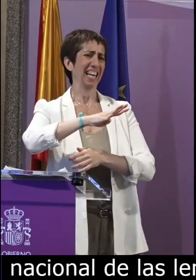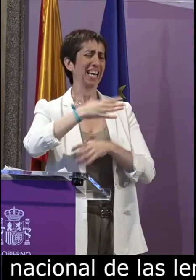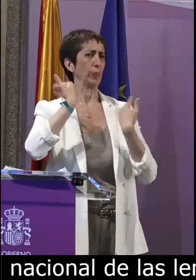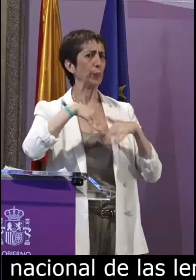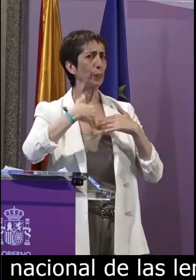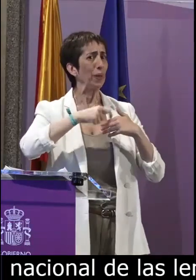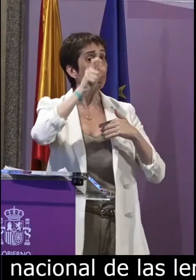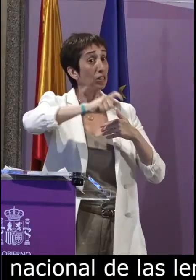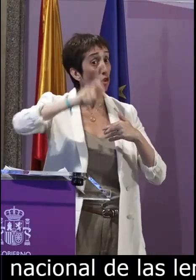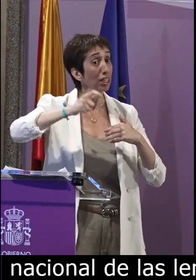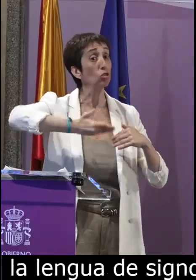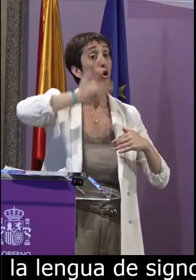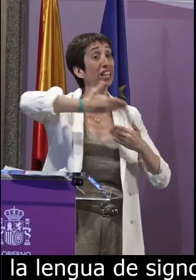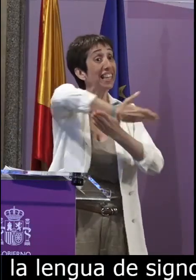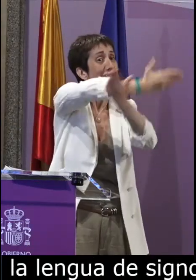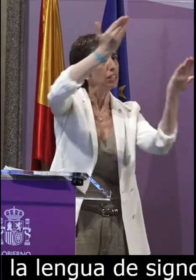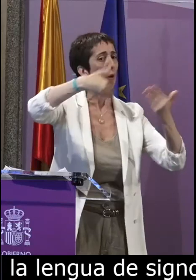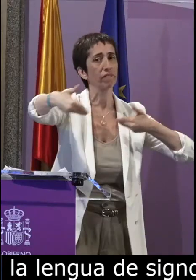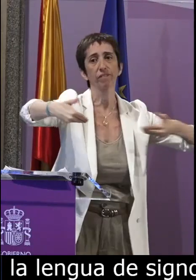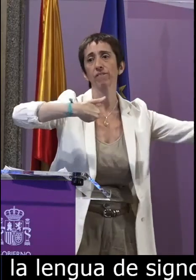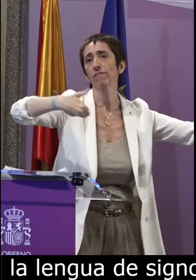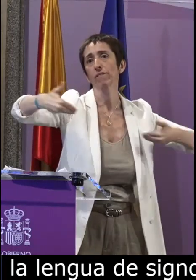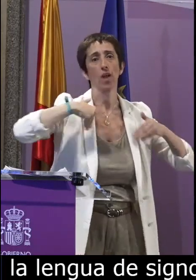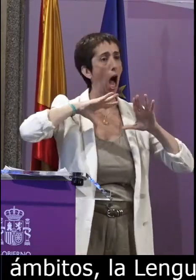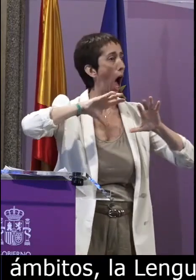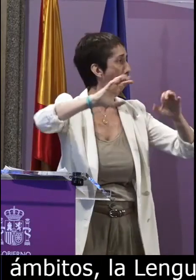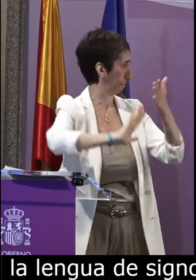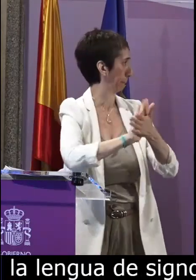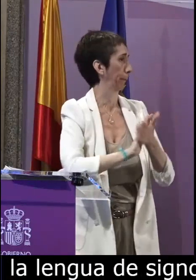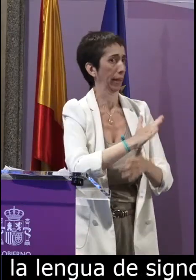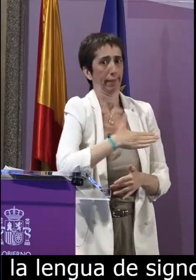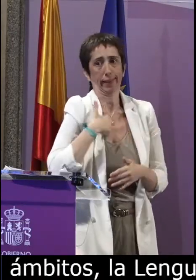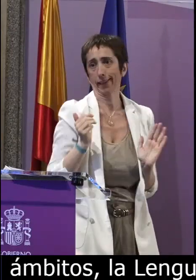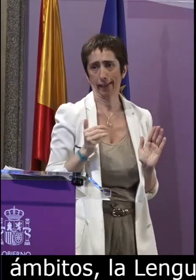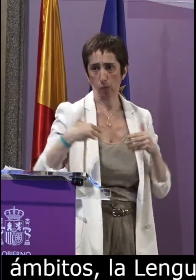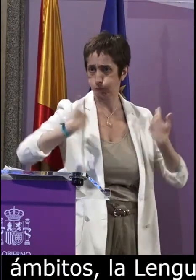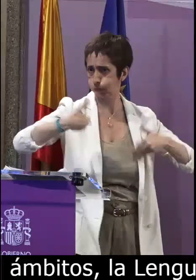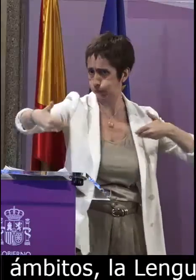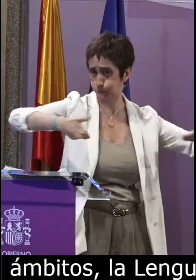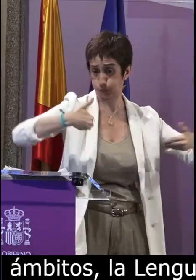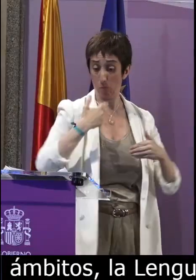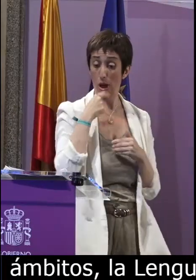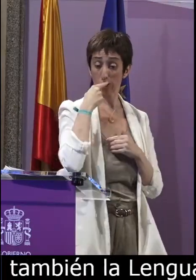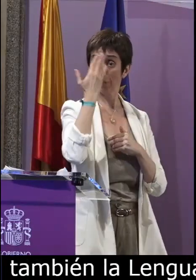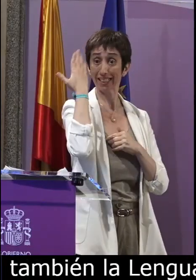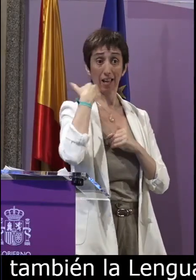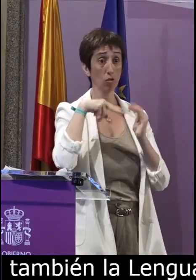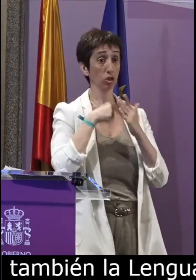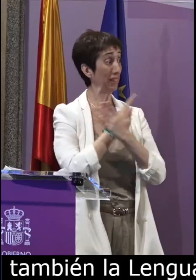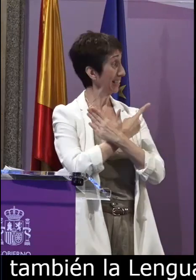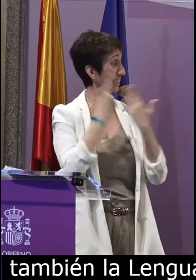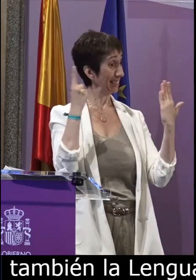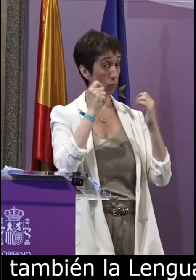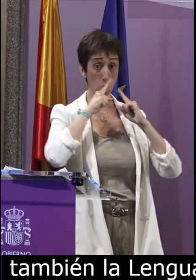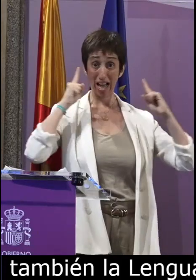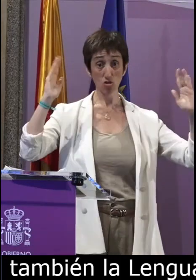española pero también la lengua de signos catalana y lo vemos en la mayor demanda o cada vez mayor demanda que tenemos